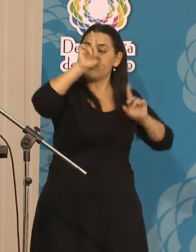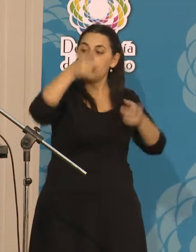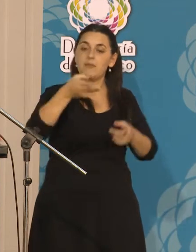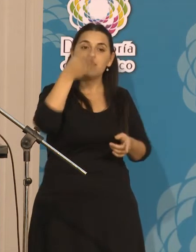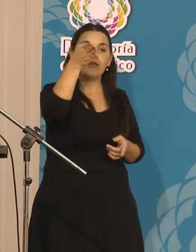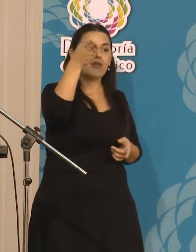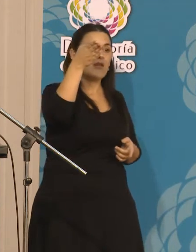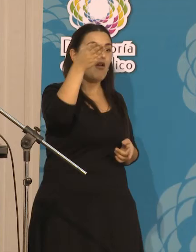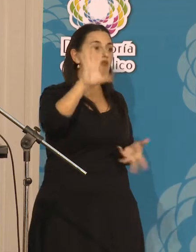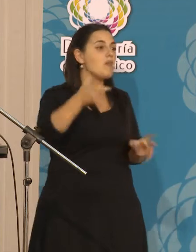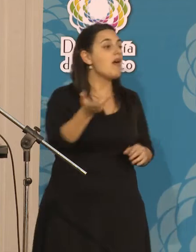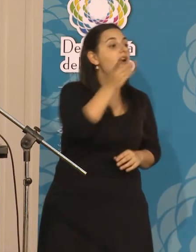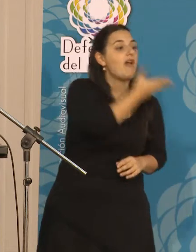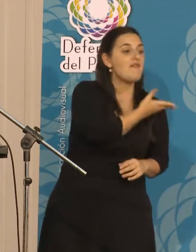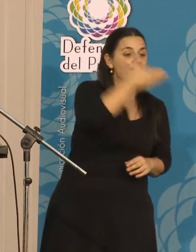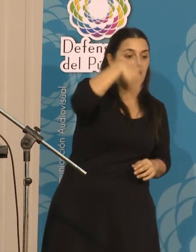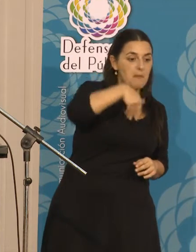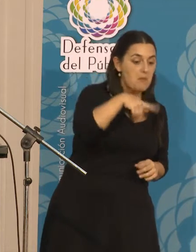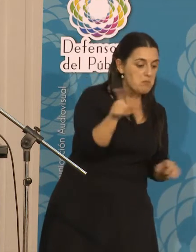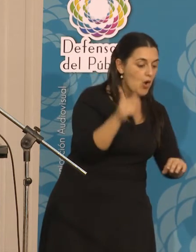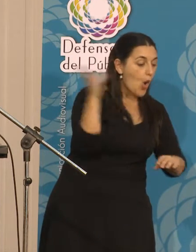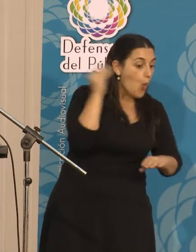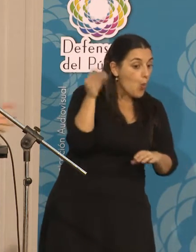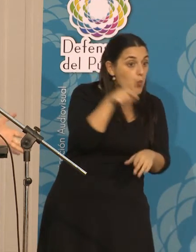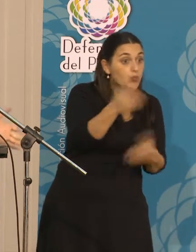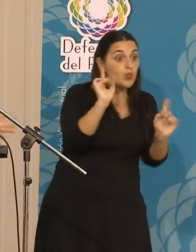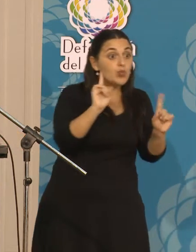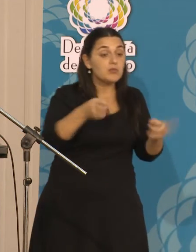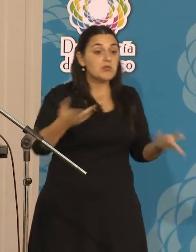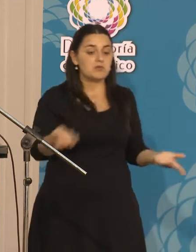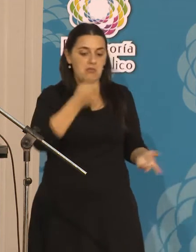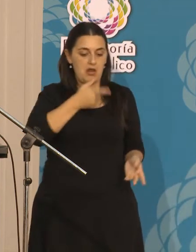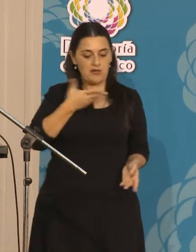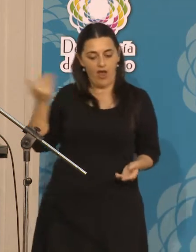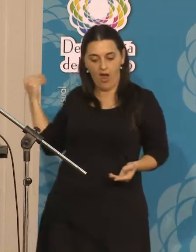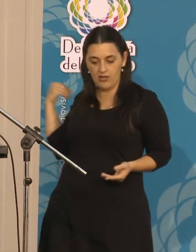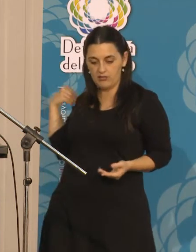de mucha FM. Y creo que de un tiempo a esta parte